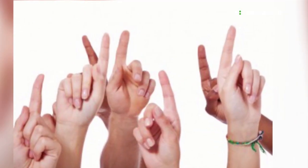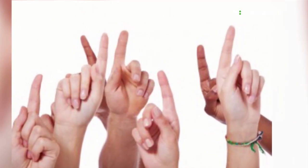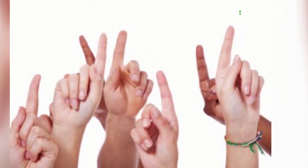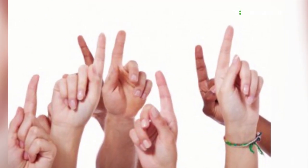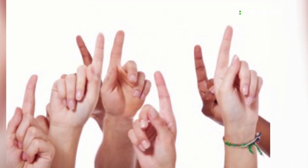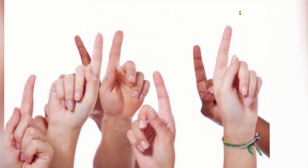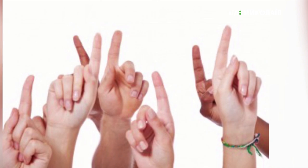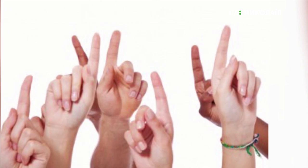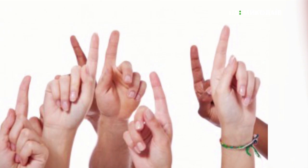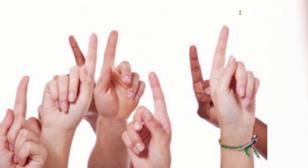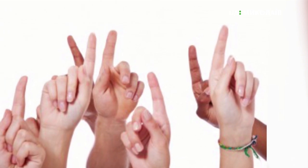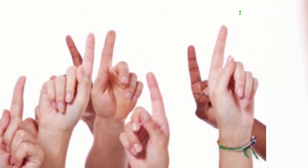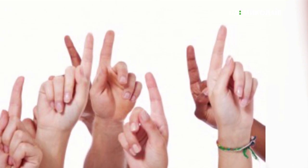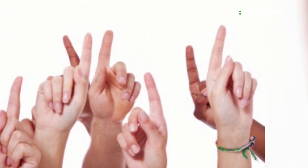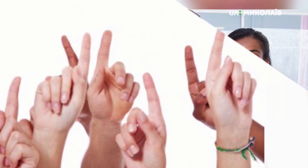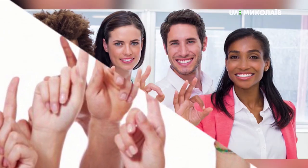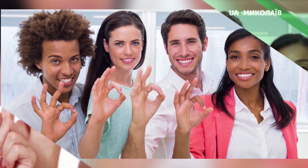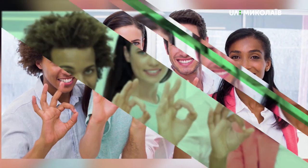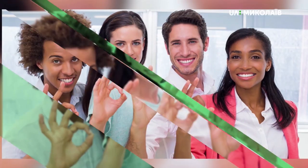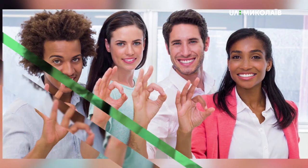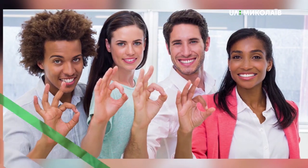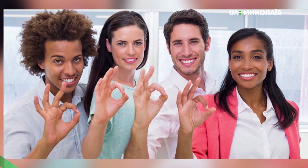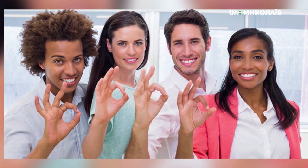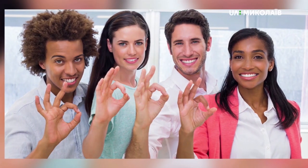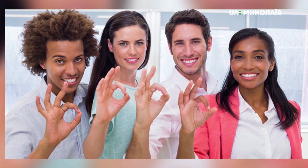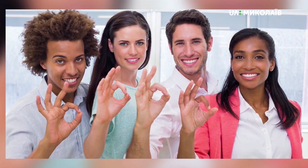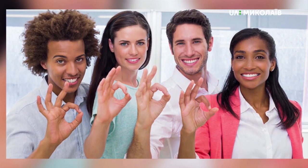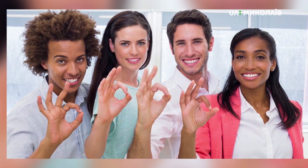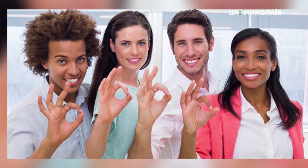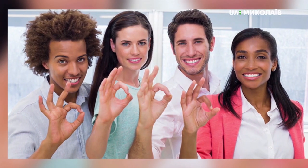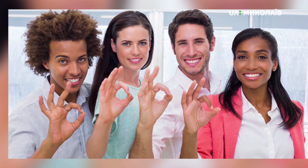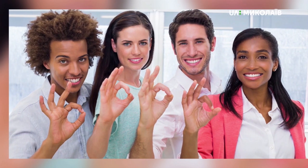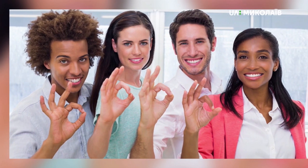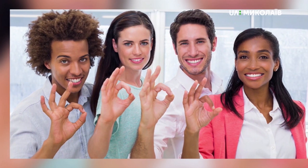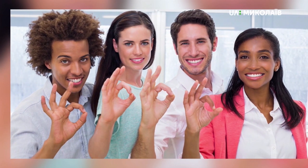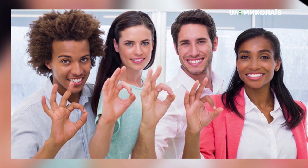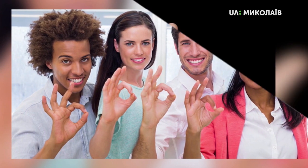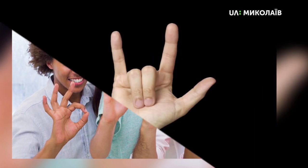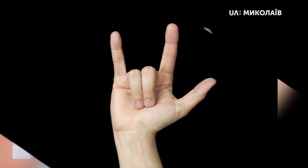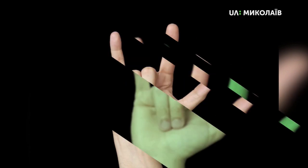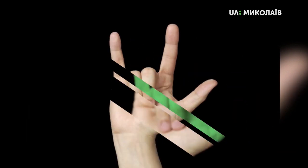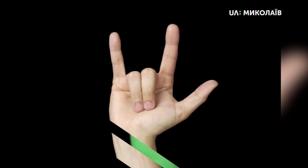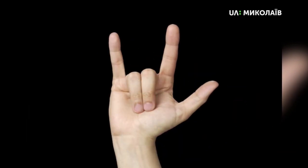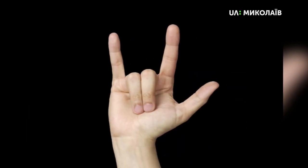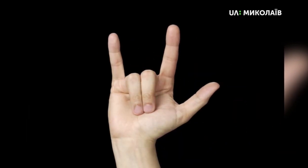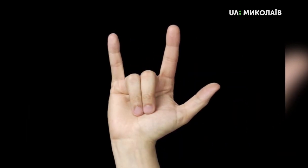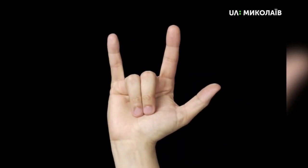Кожному. Наприклад, ми можемо довдавати під час розмови жести відомі на весь світ. Окей, супер, рок-н-рол.